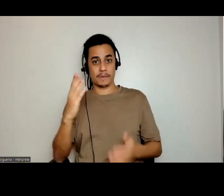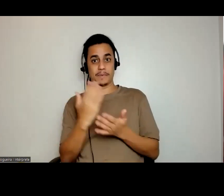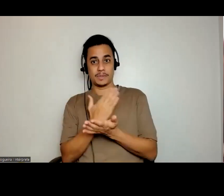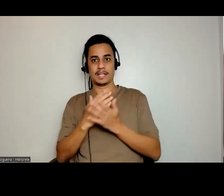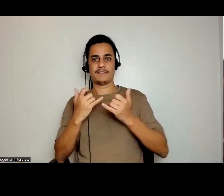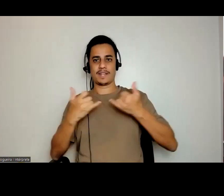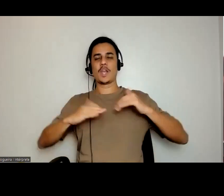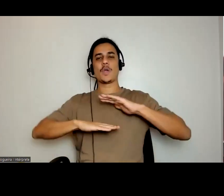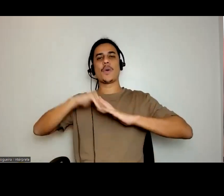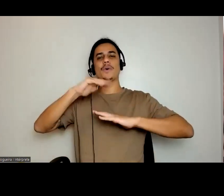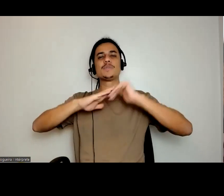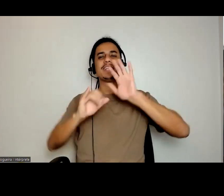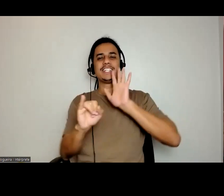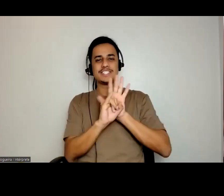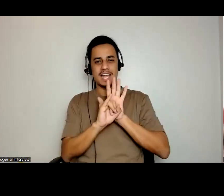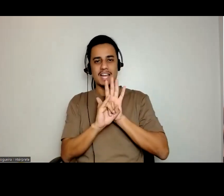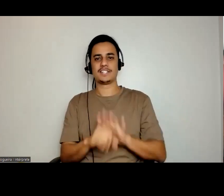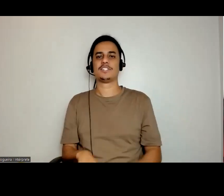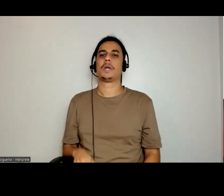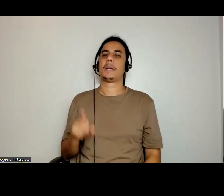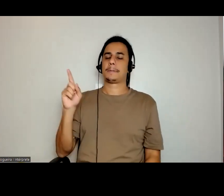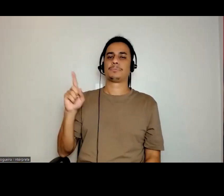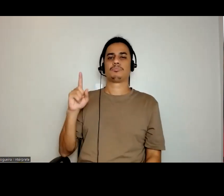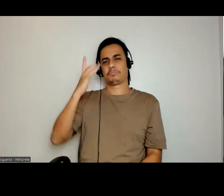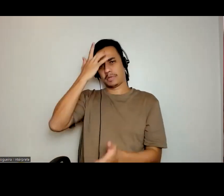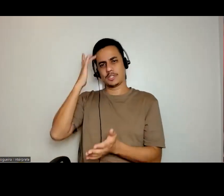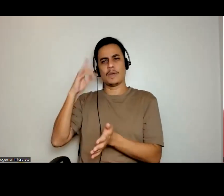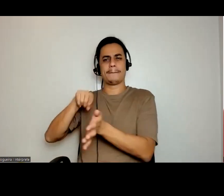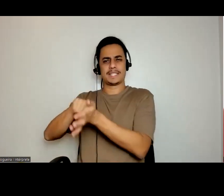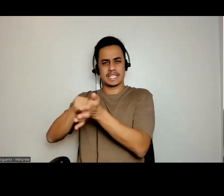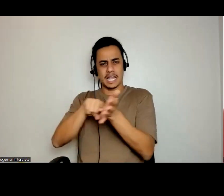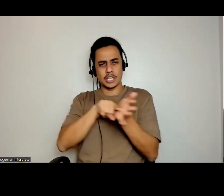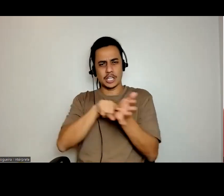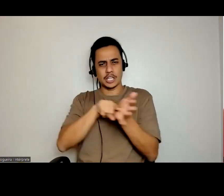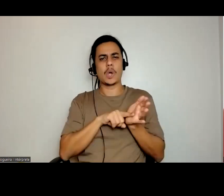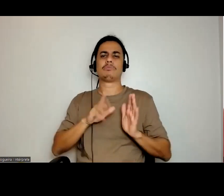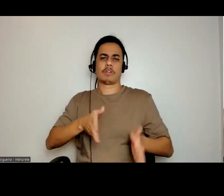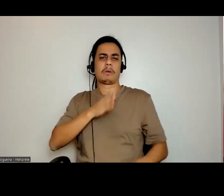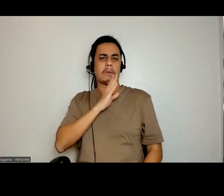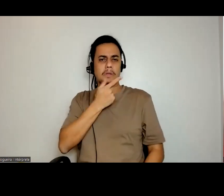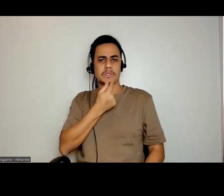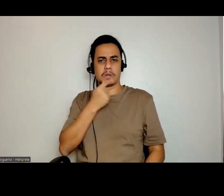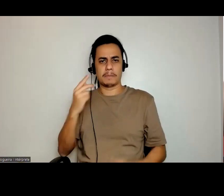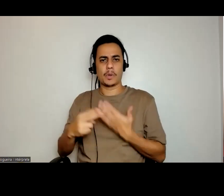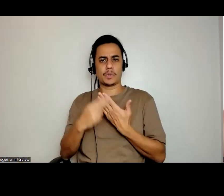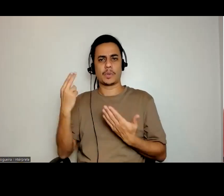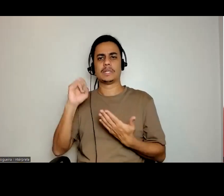livro, o subtítulo é Construindo Identidades. É um livro de Raul Lodi, Raul Lodi é um grande pesquisador, enfim, acho que todo mundo já deve ter ouvido falar quem